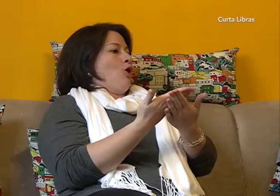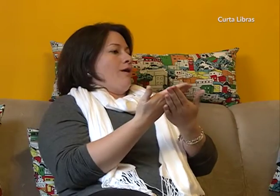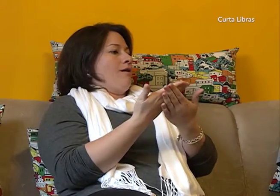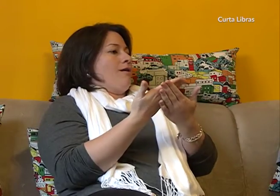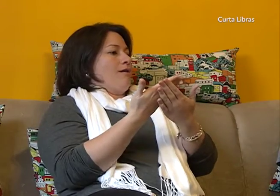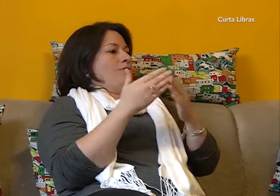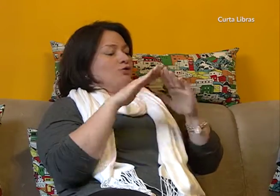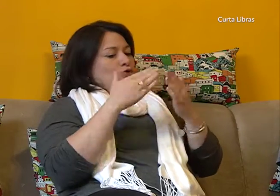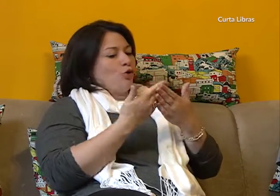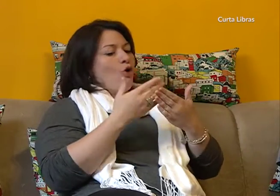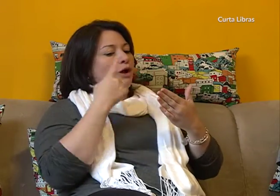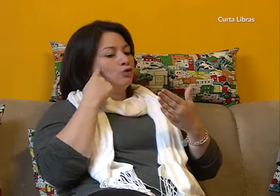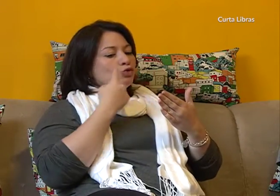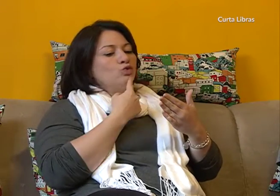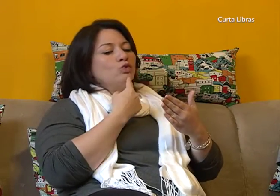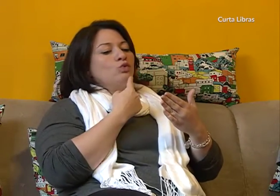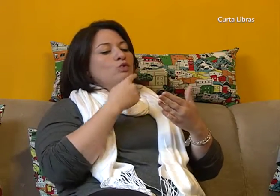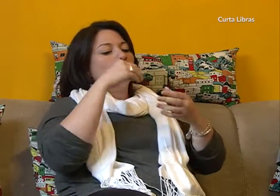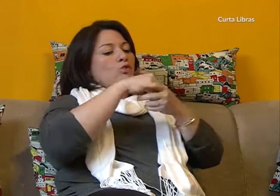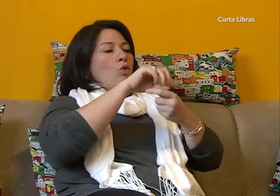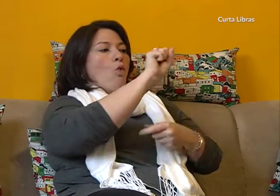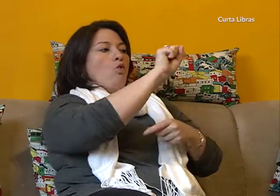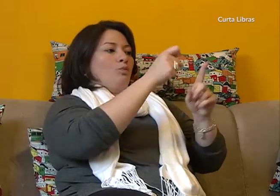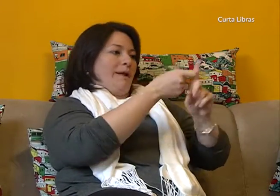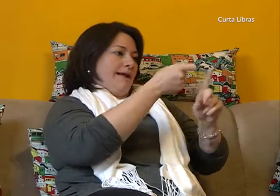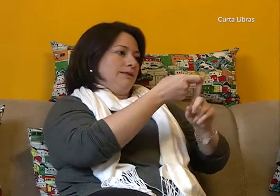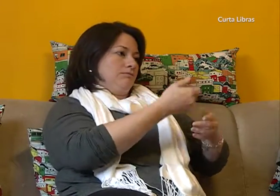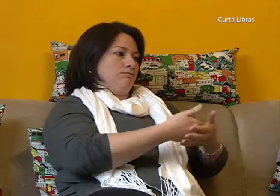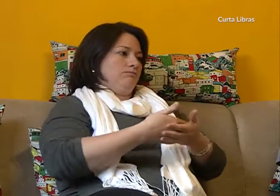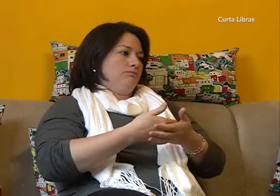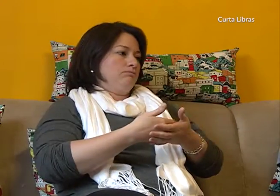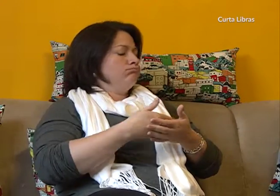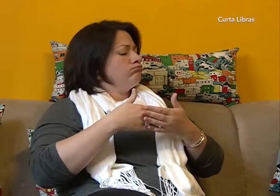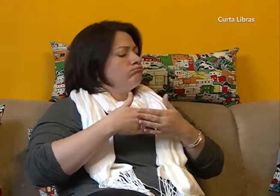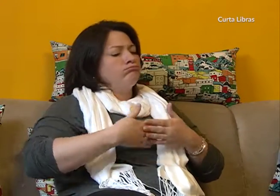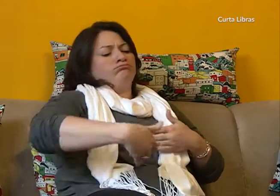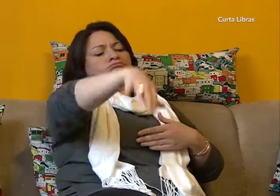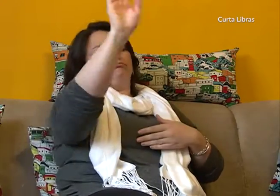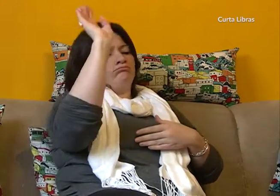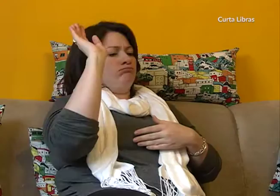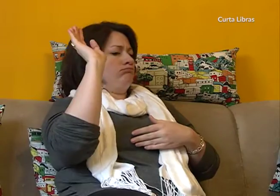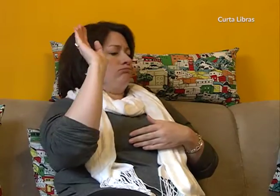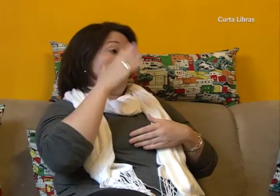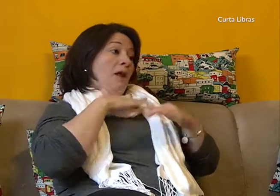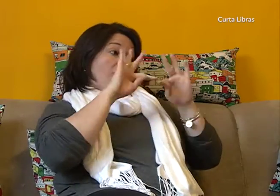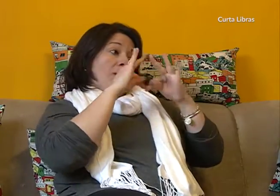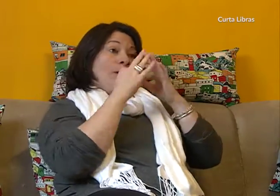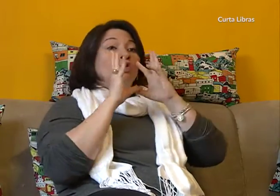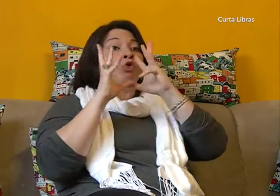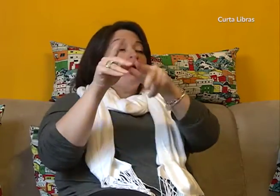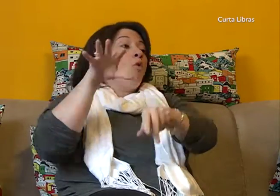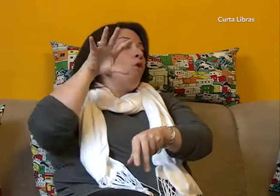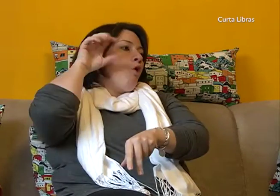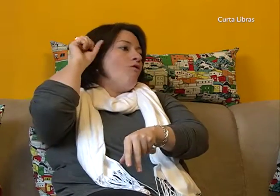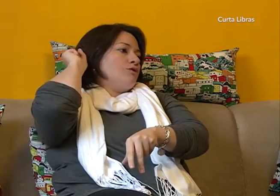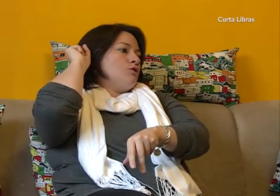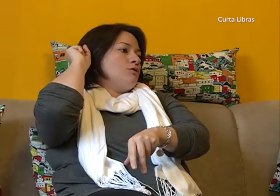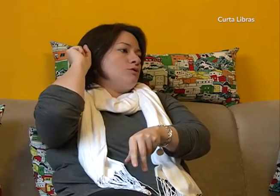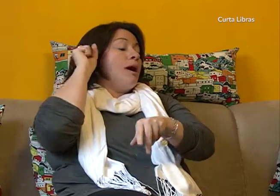Os meus pais, então, me puseram nessa escola. E, com oito meses, eu fui para lá. E fiquei por muito tempo. A minha família